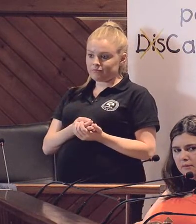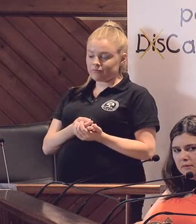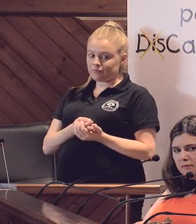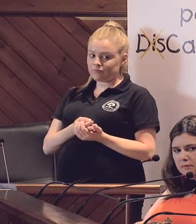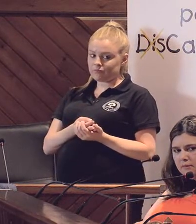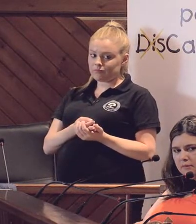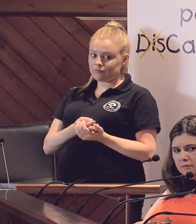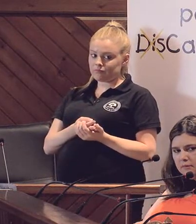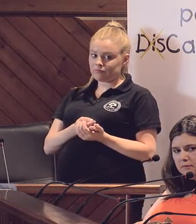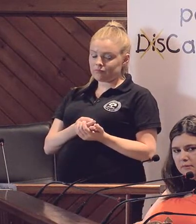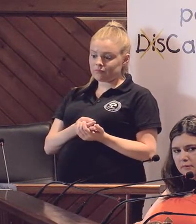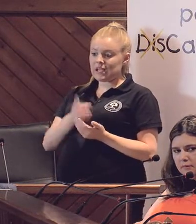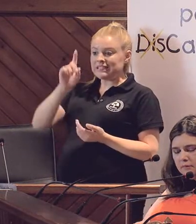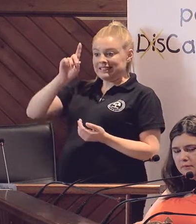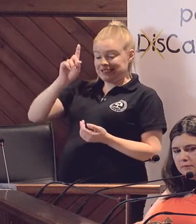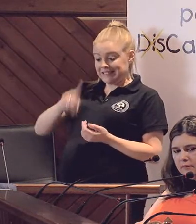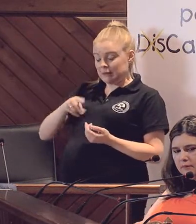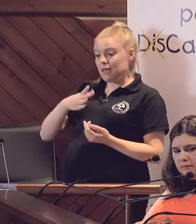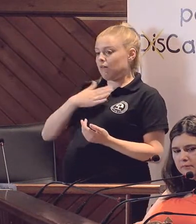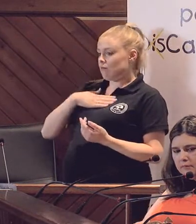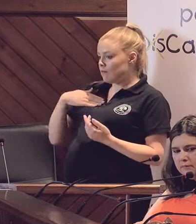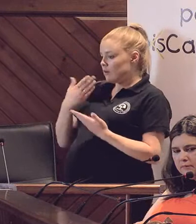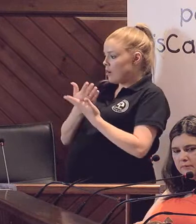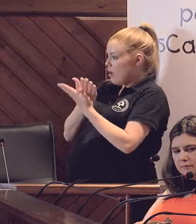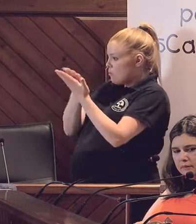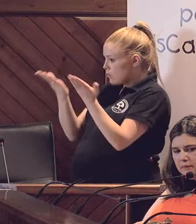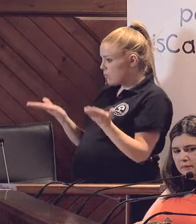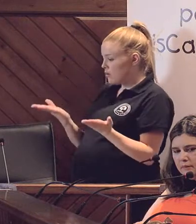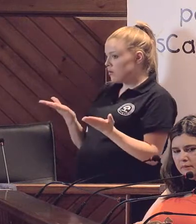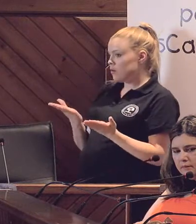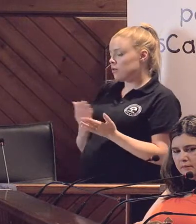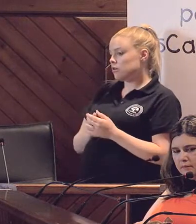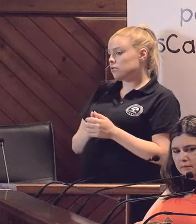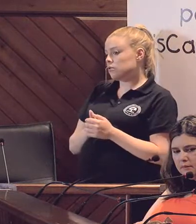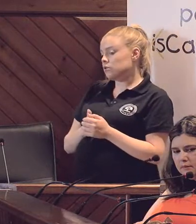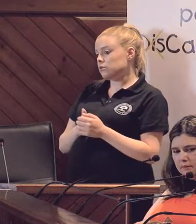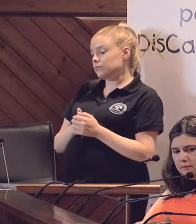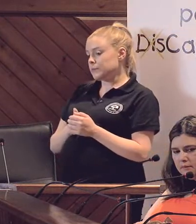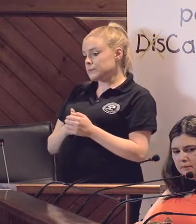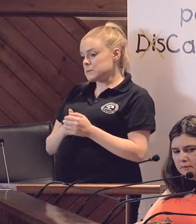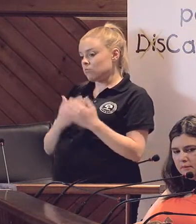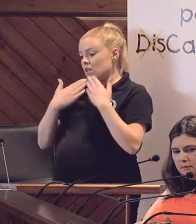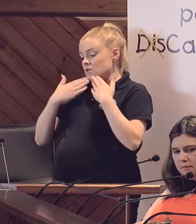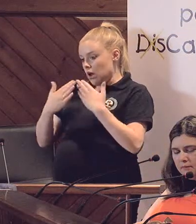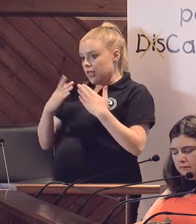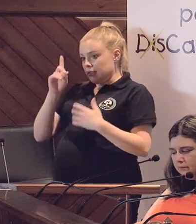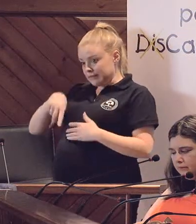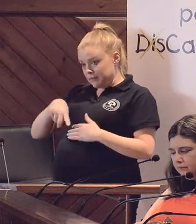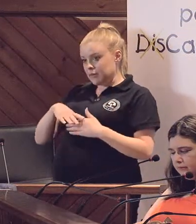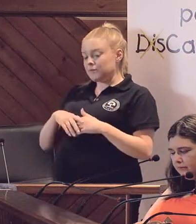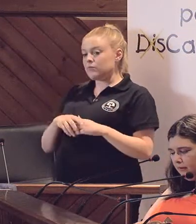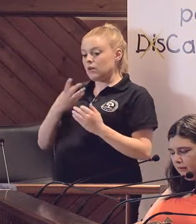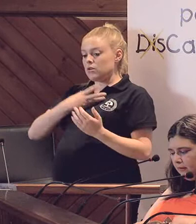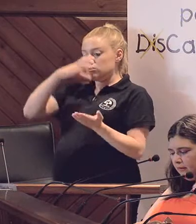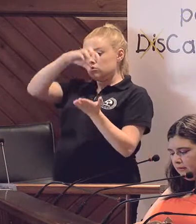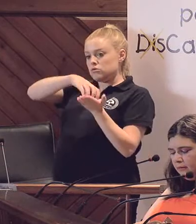Y también quería proponer y agradecer al